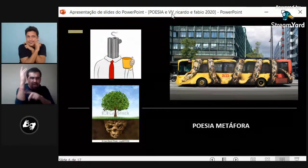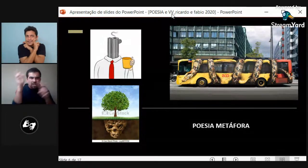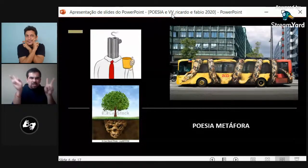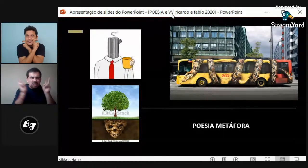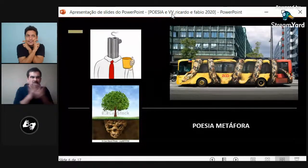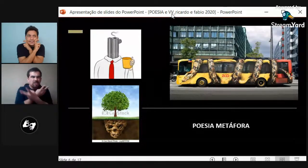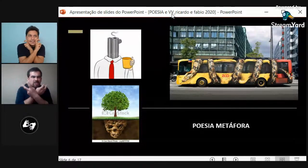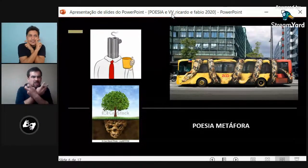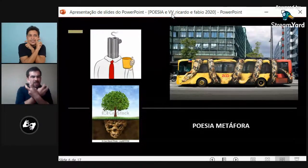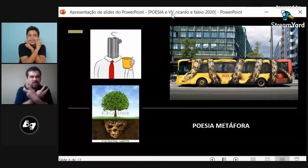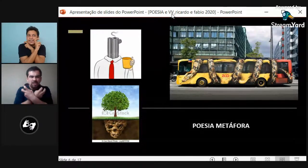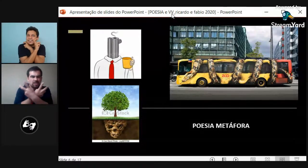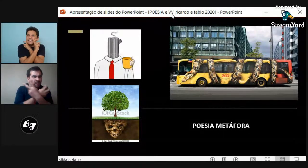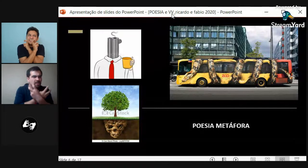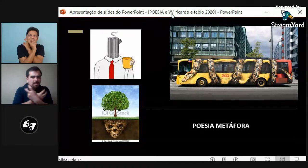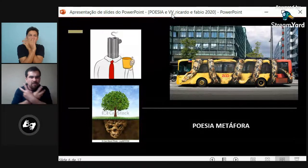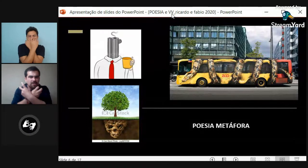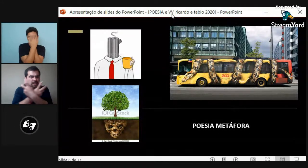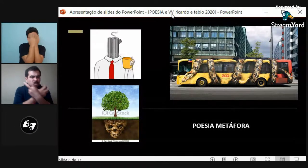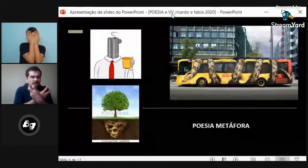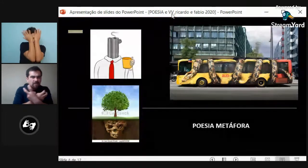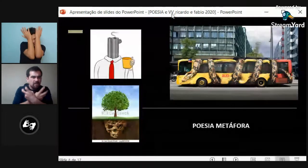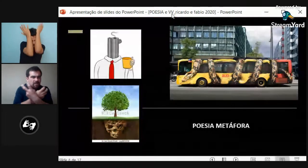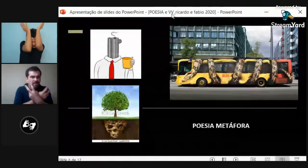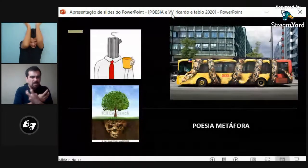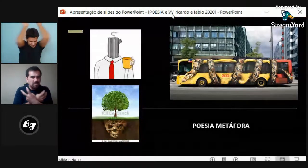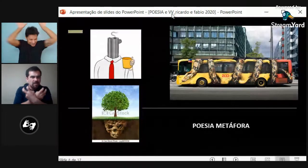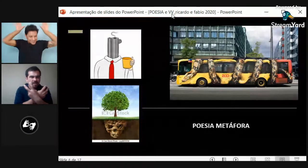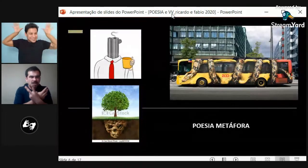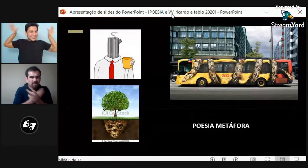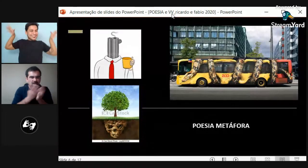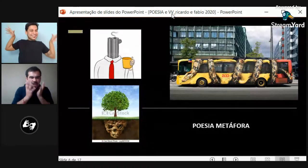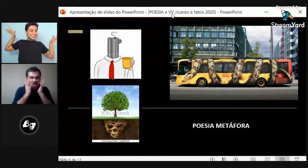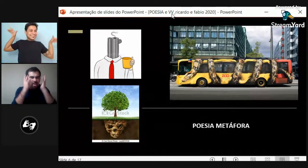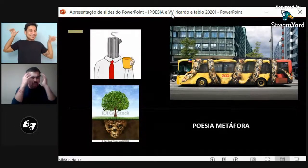Sin embargo, abajo, ¿qué aparece? Hay una imagen como de calavera. Una especie de calavera abajo.